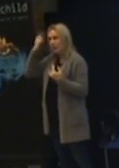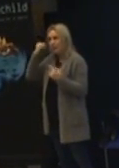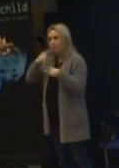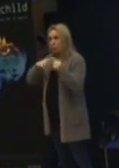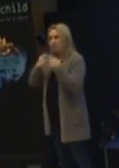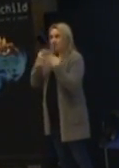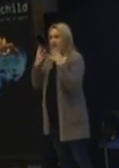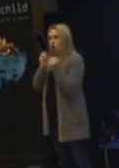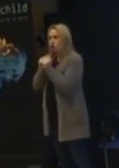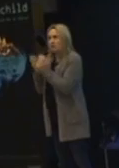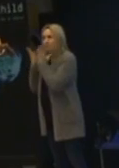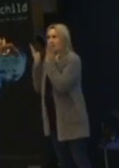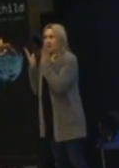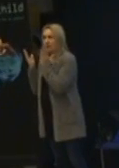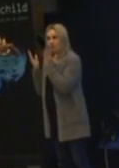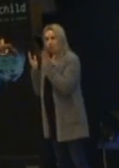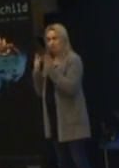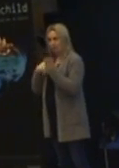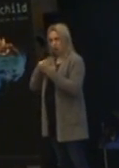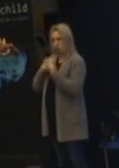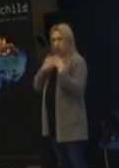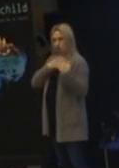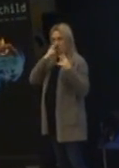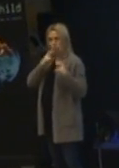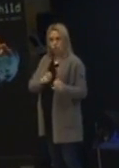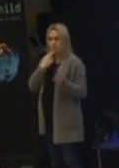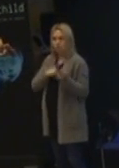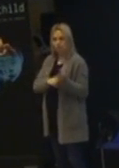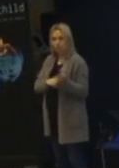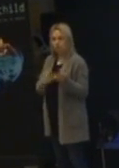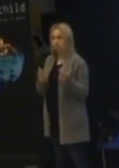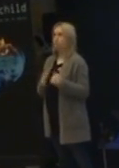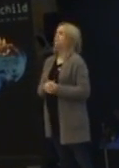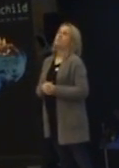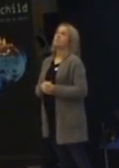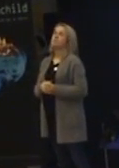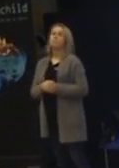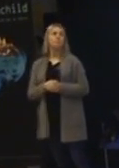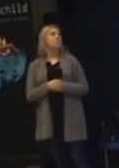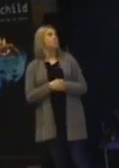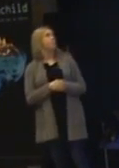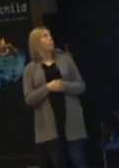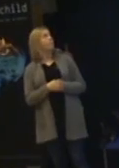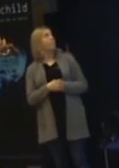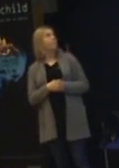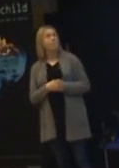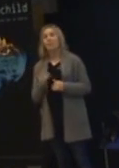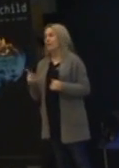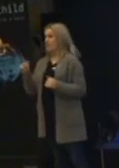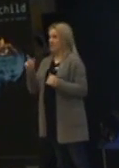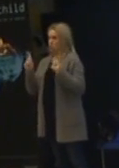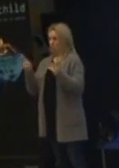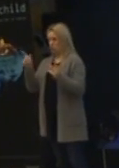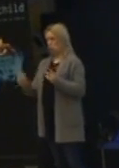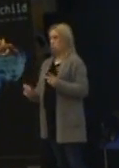flera saker. Det har vi inte så mycket forskning på. Sen så vill den här personen naturligtvis ibland